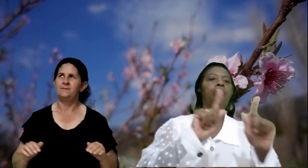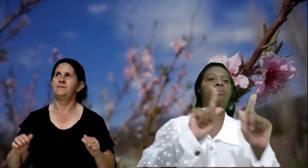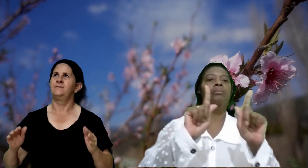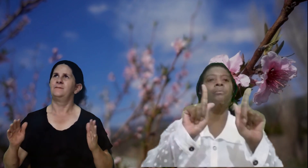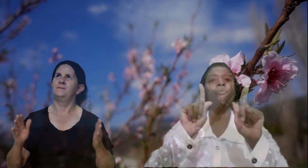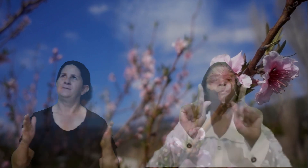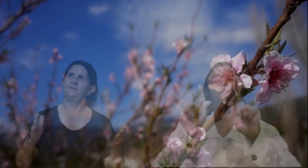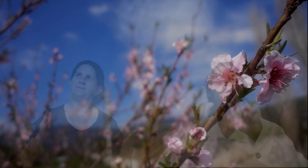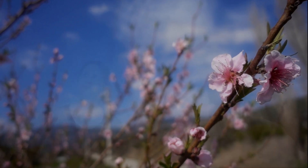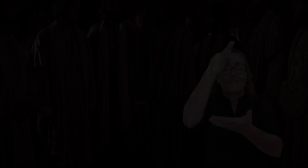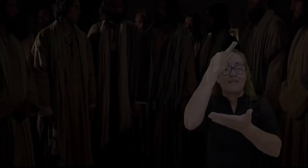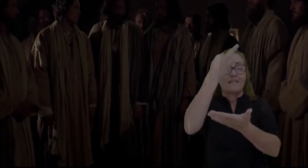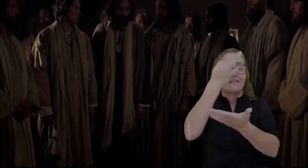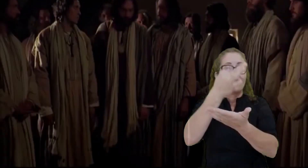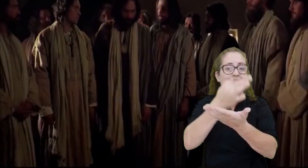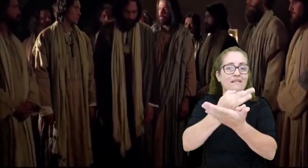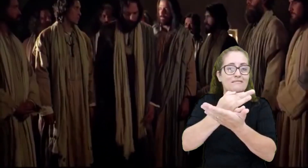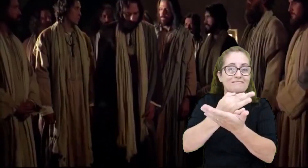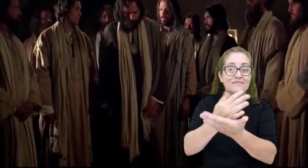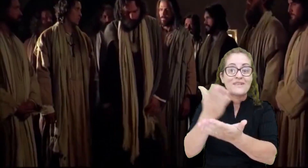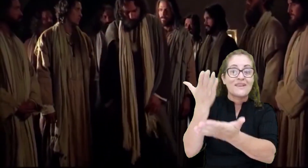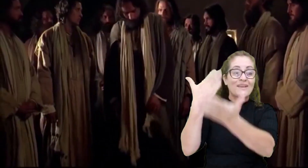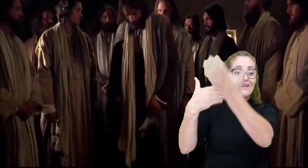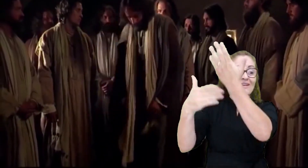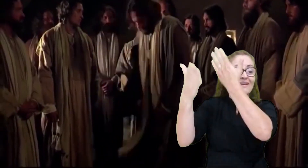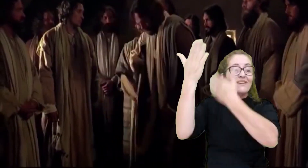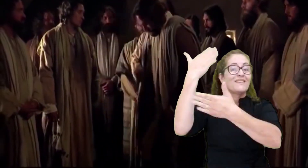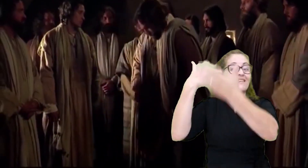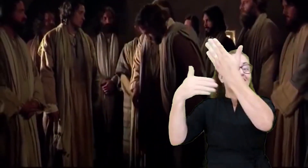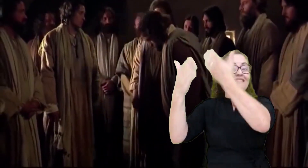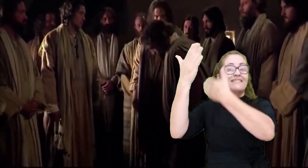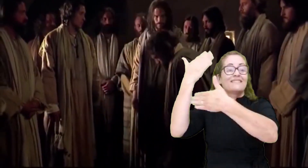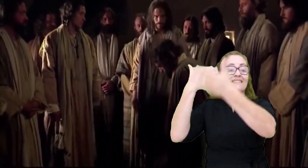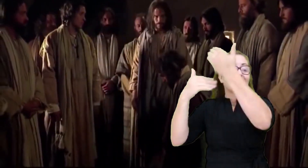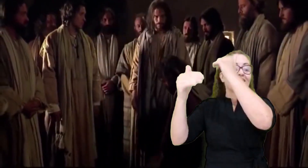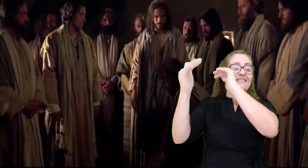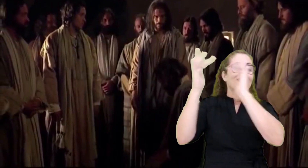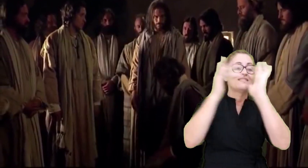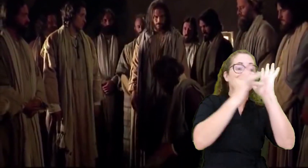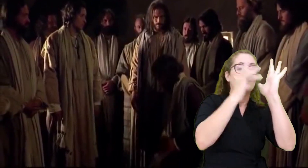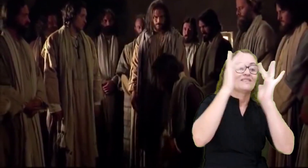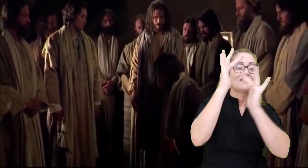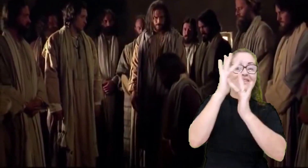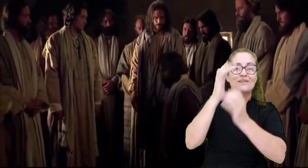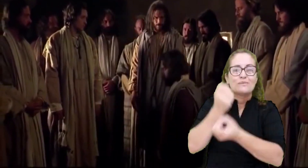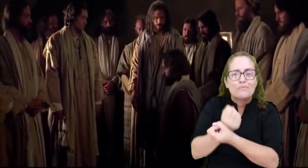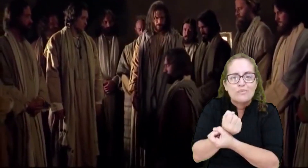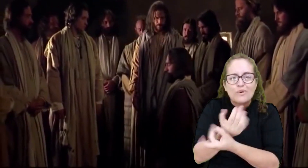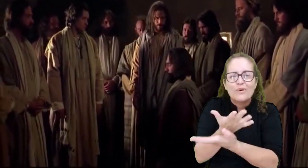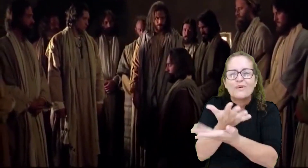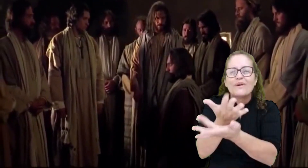E na fé uma vez por Jesus trata os